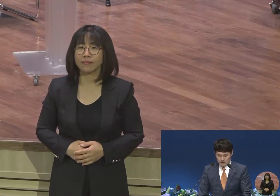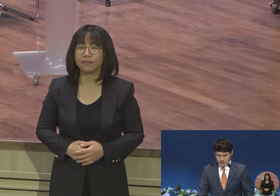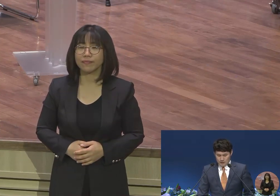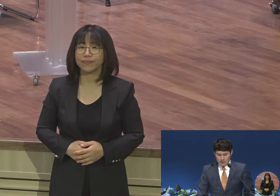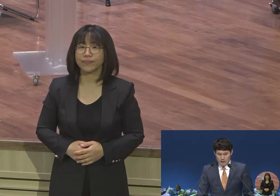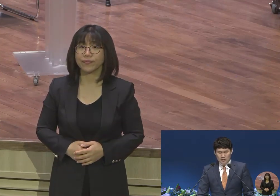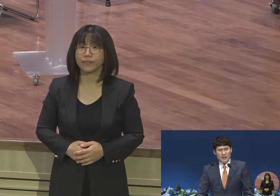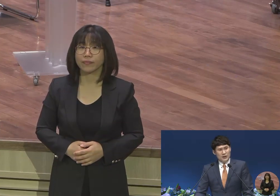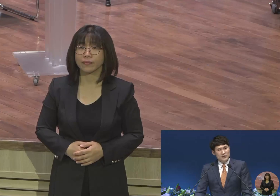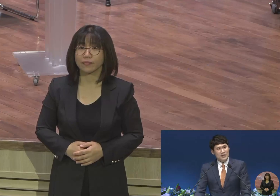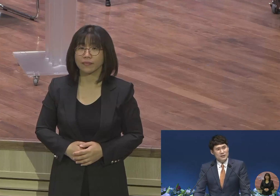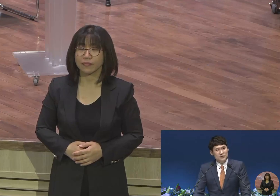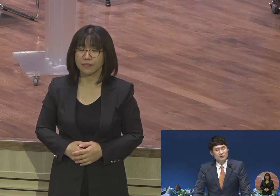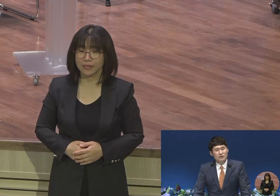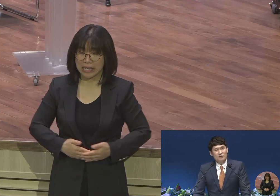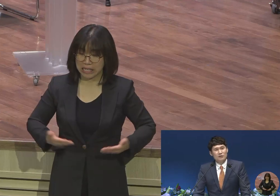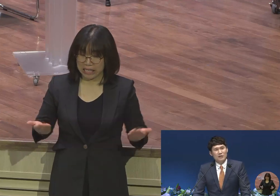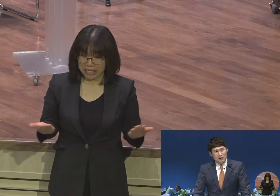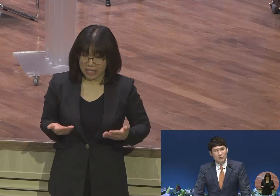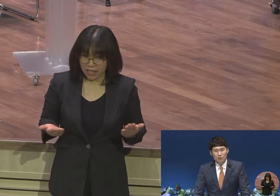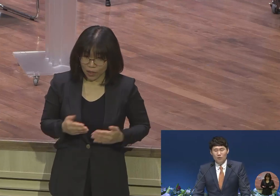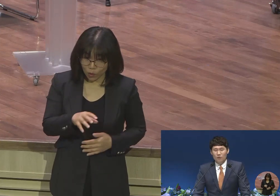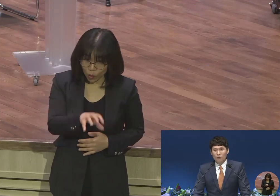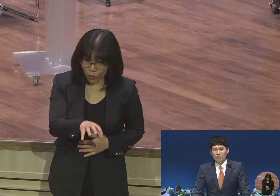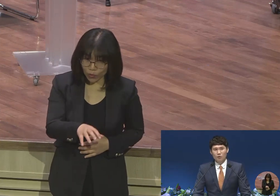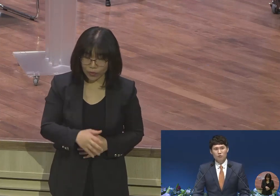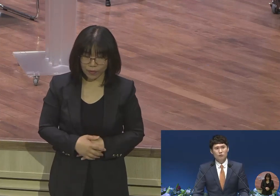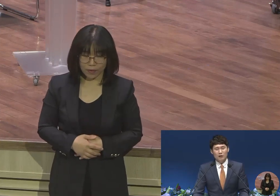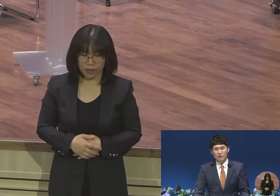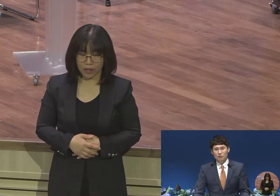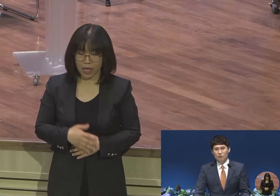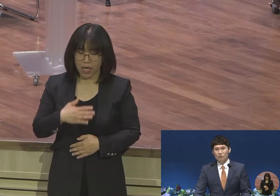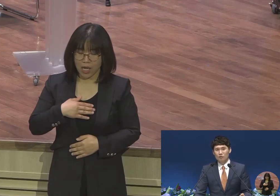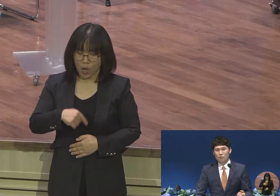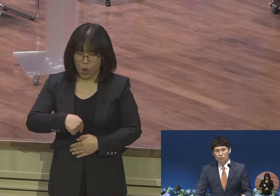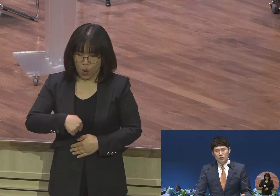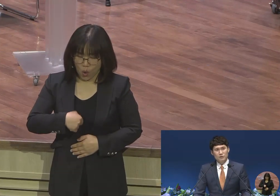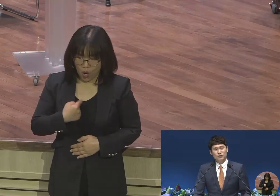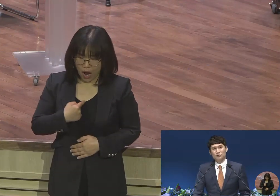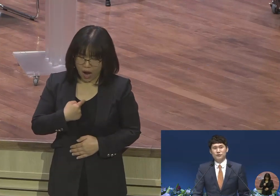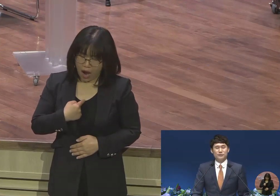이러한 현장에서 나름대로 홀로 다락방으로 몸부림을 치고 있습니다